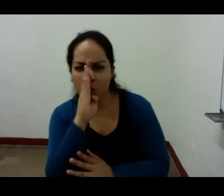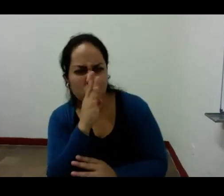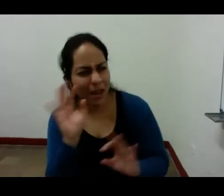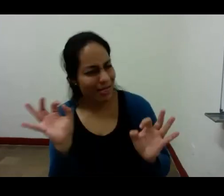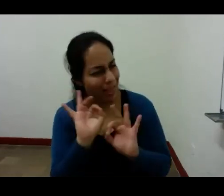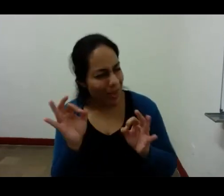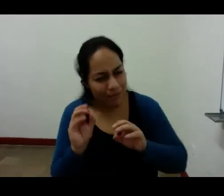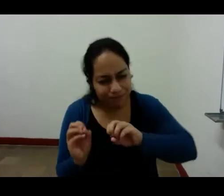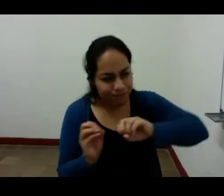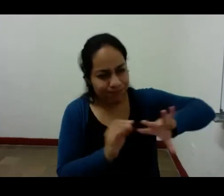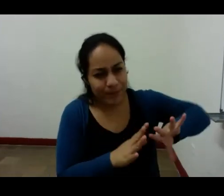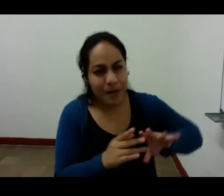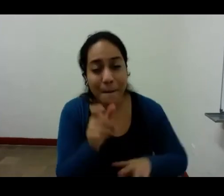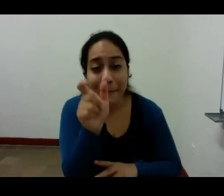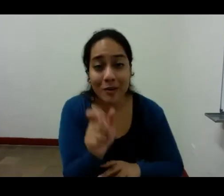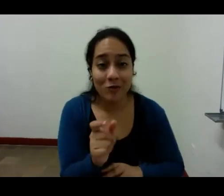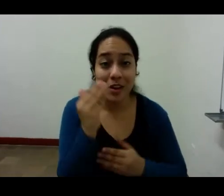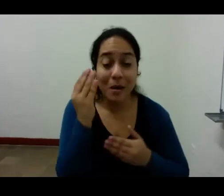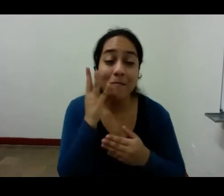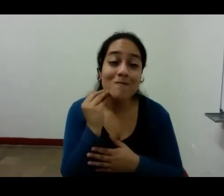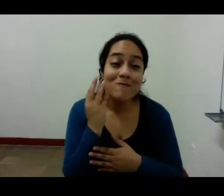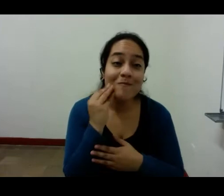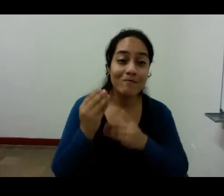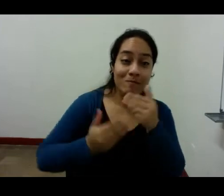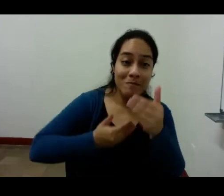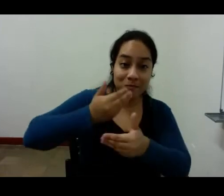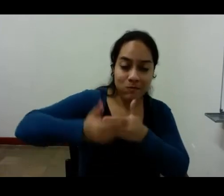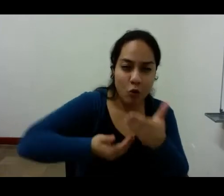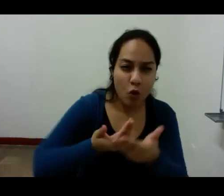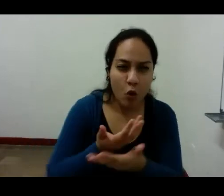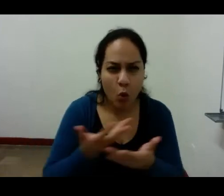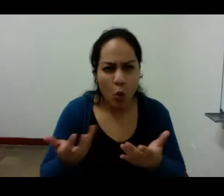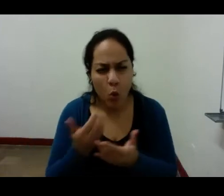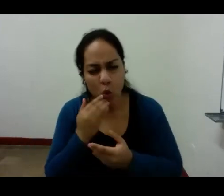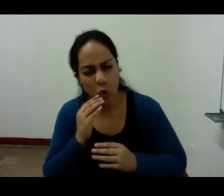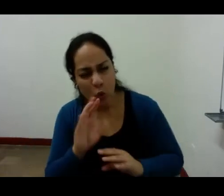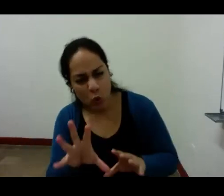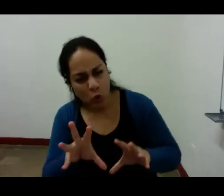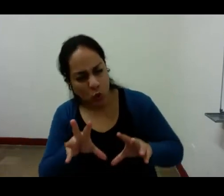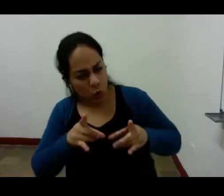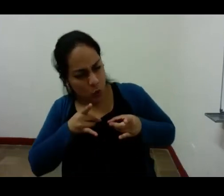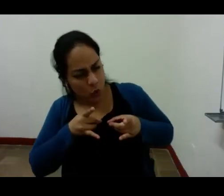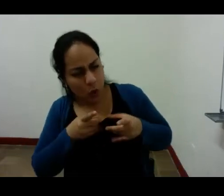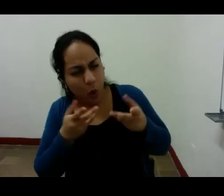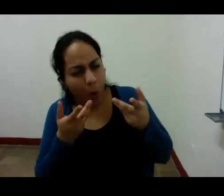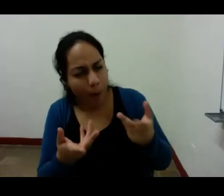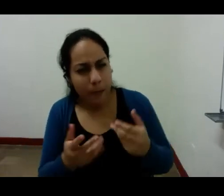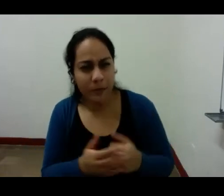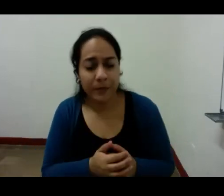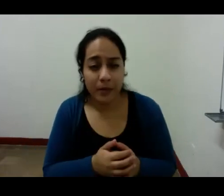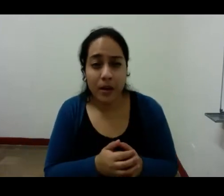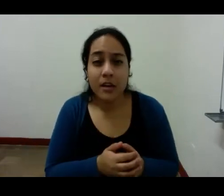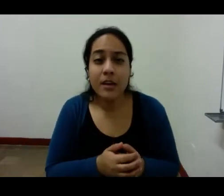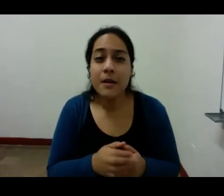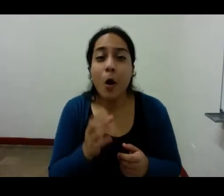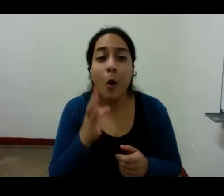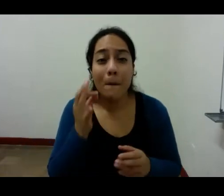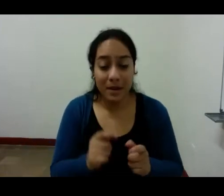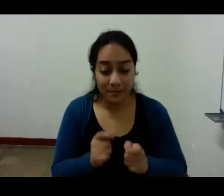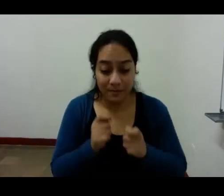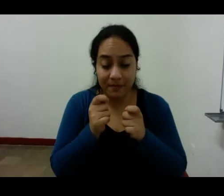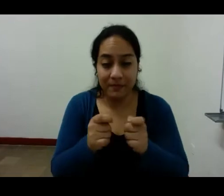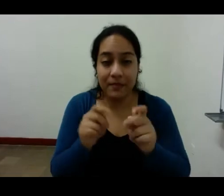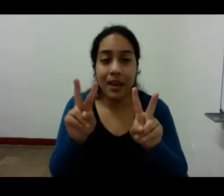de transformarse en una infinidad de seres y cosas lo que él llama comillas